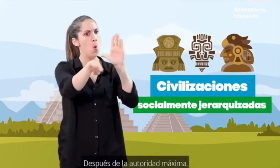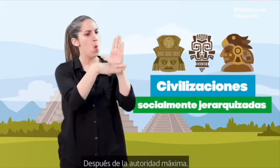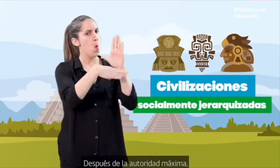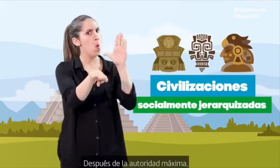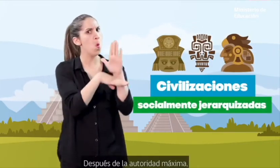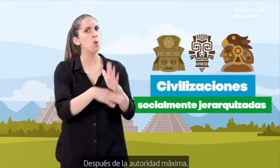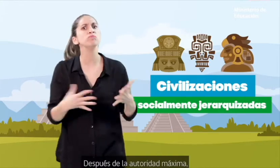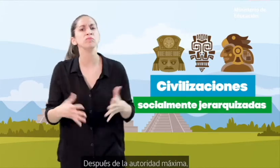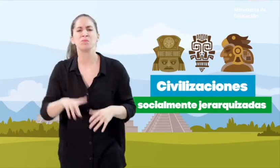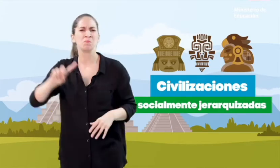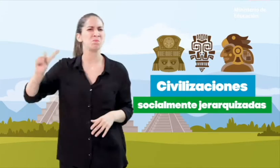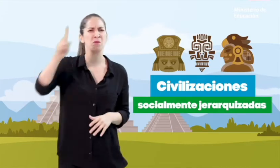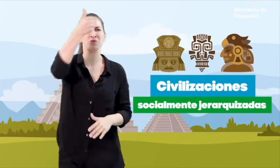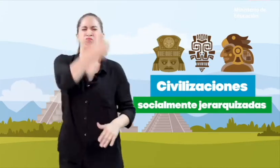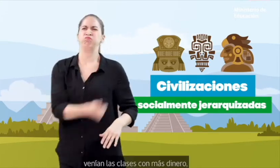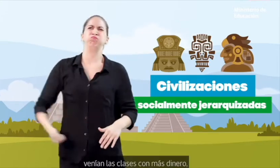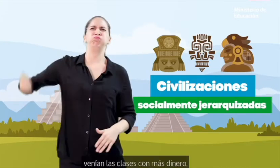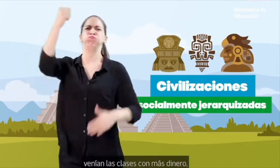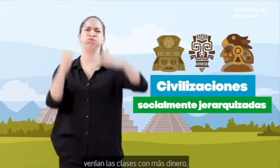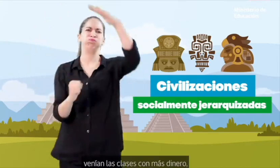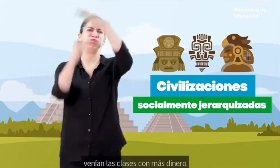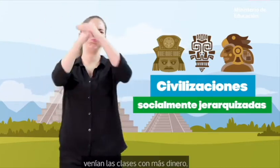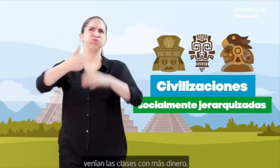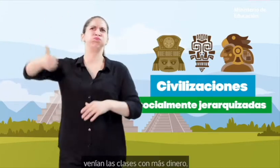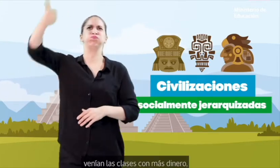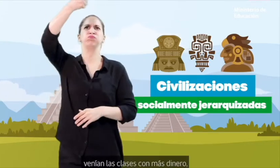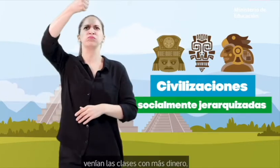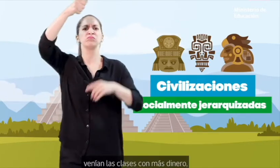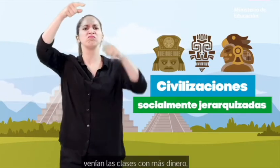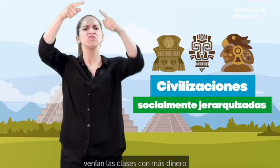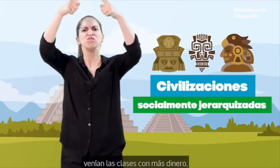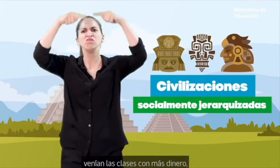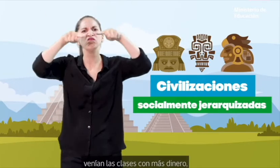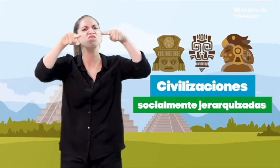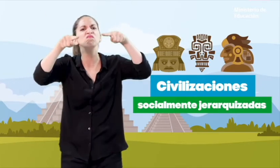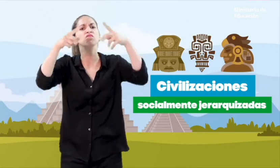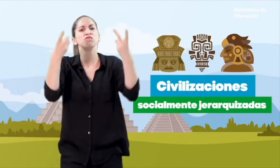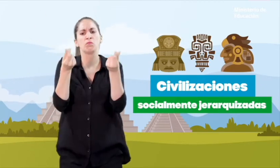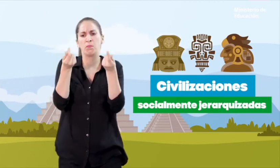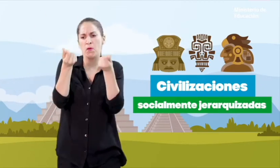autoridad máxima, venían las clases con más dinero.